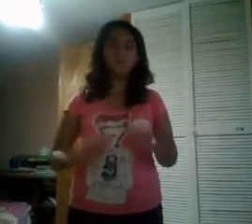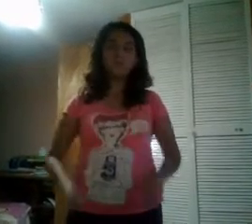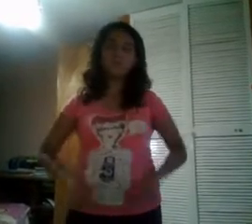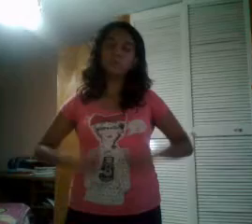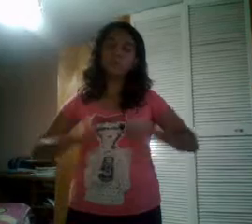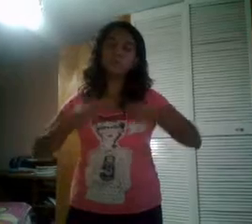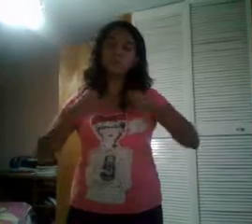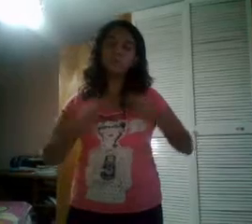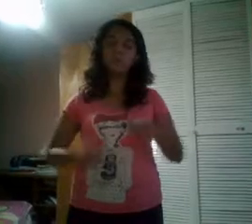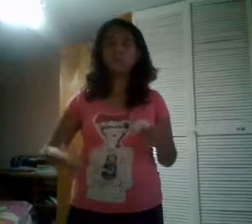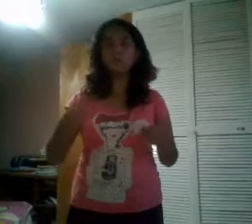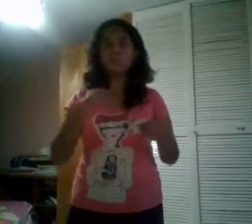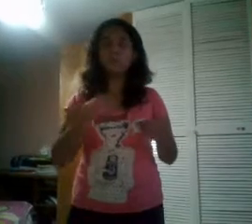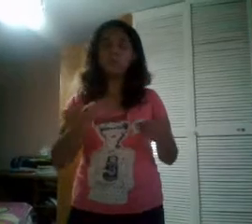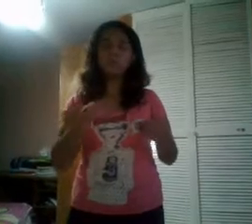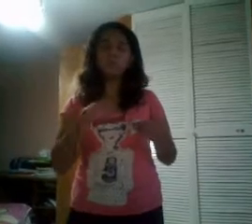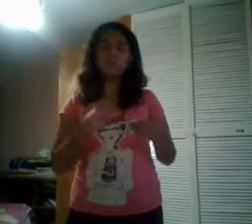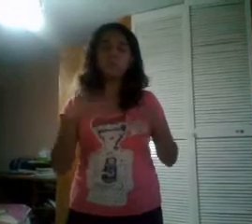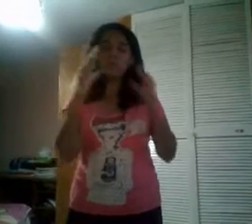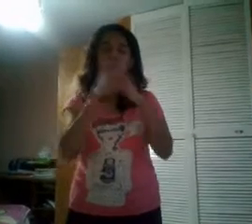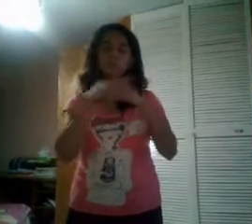y canto para que sonrías a más,